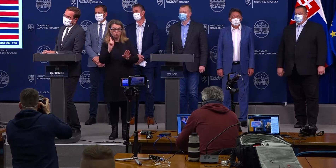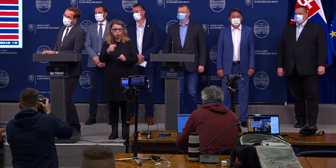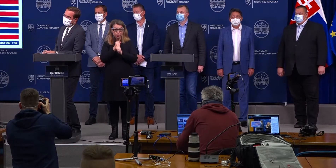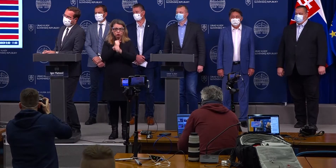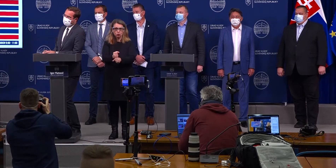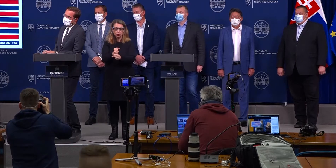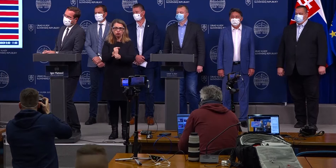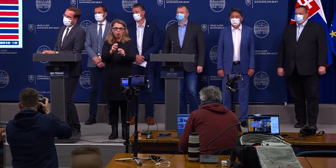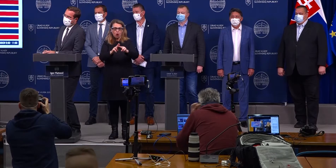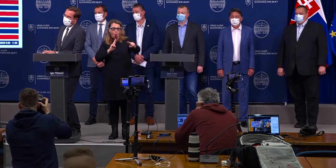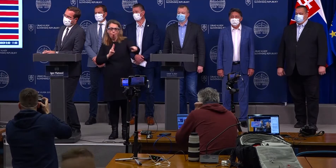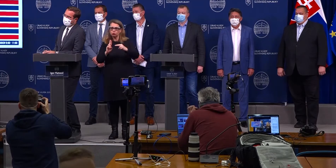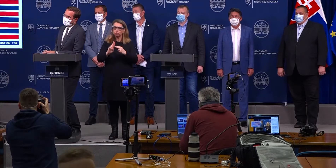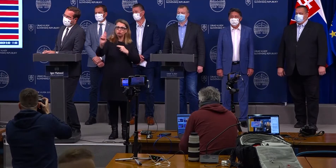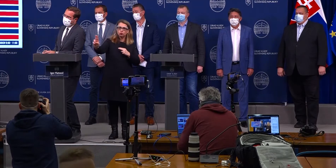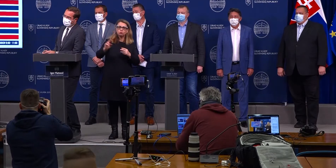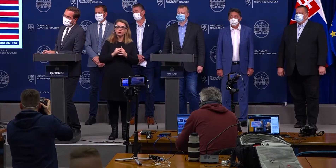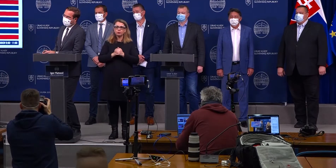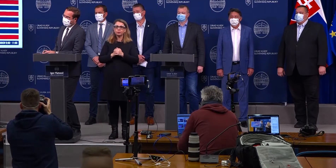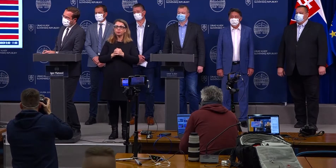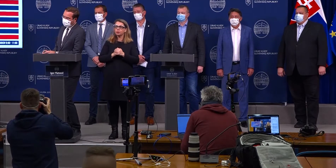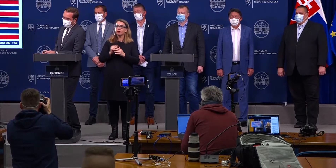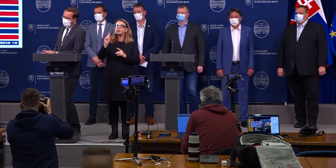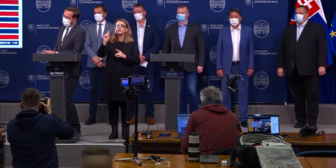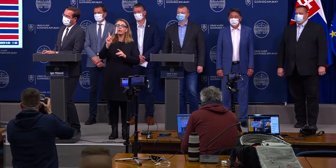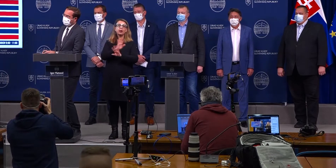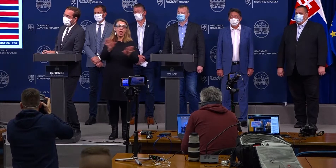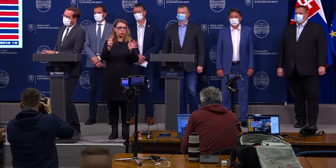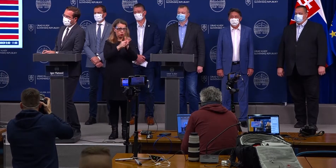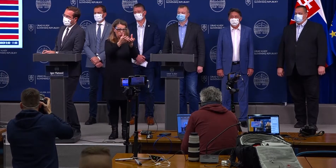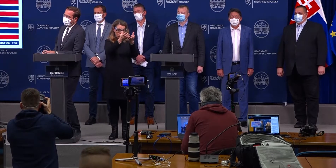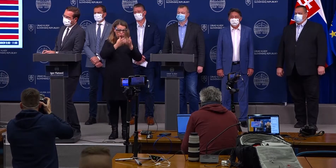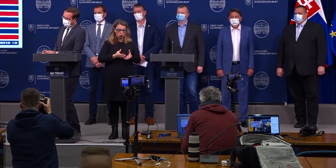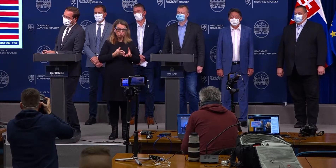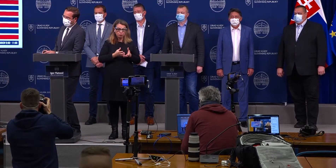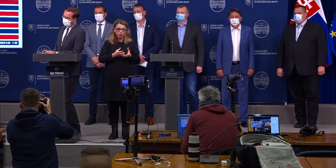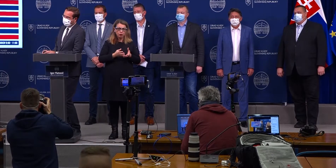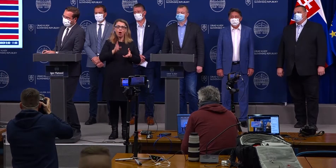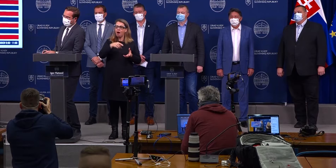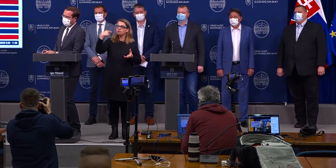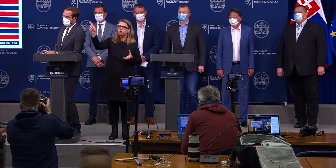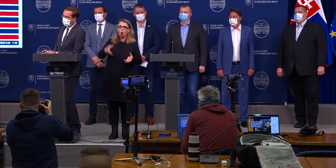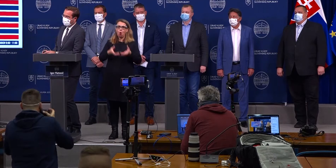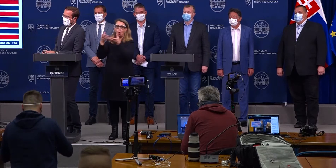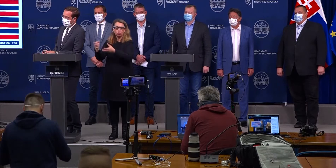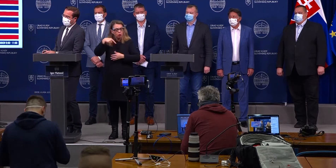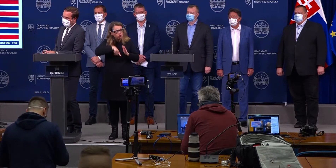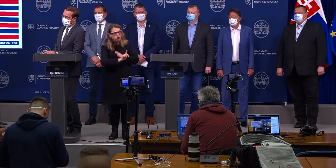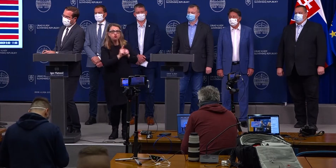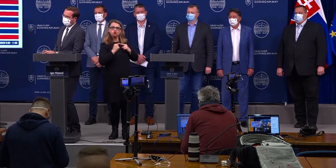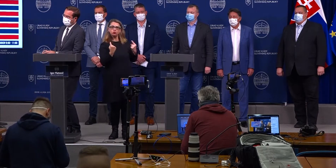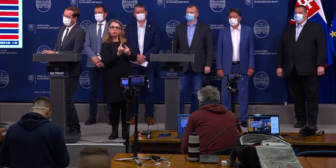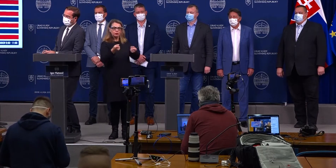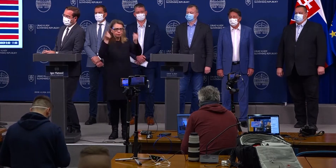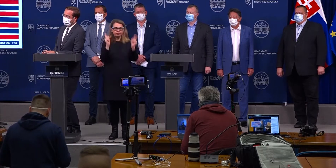nejaké odstupy medzi sebou, ako to bolo počas prvej. Len si to kúpia, len si to kúpia a musia si to vyniesť von. Nemôžu konzumovať to jedlo v